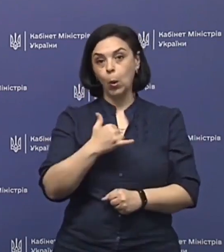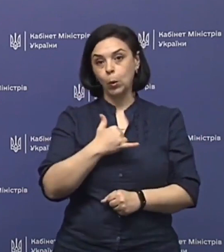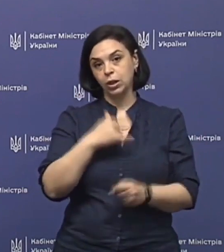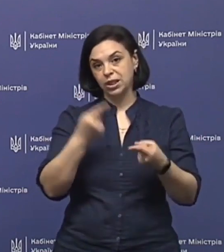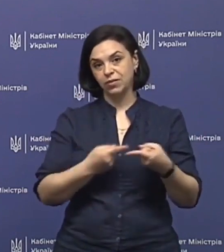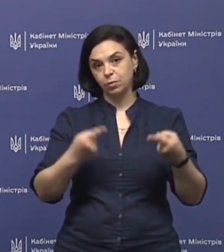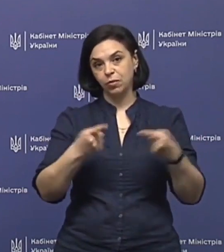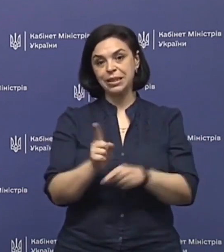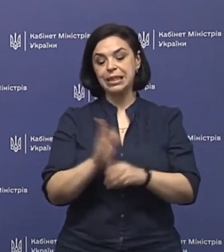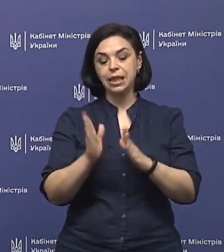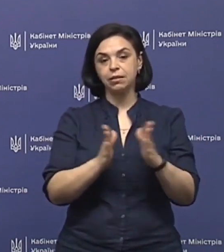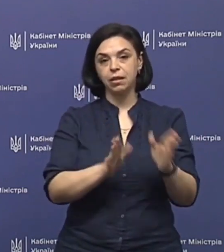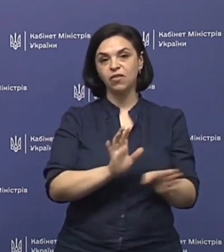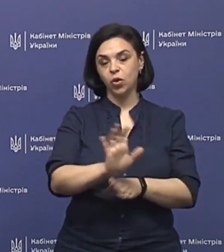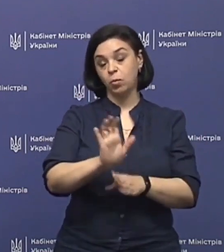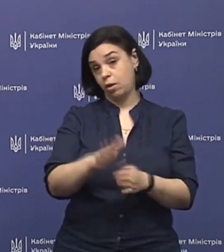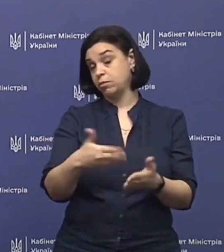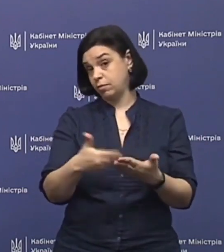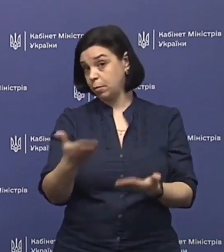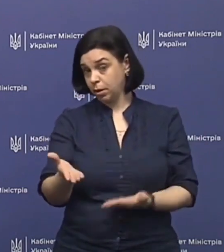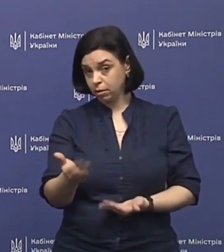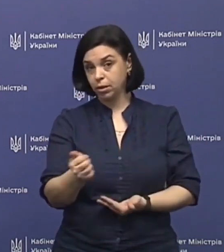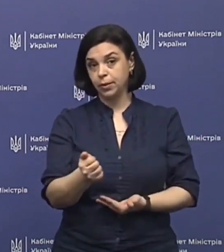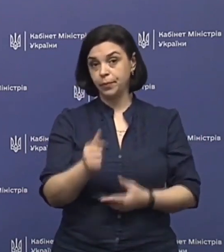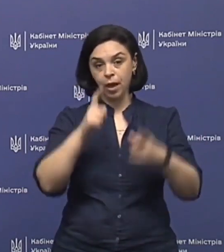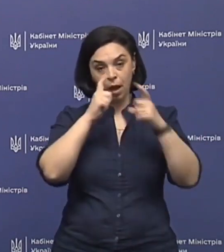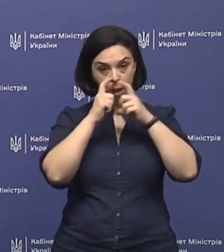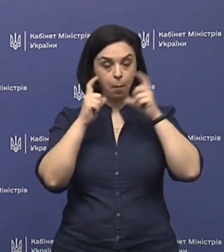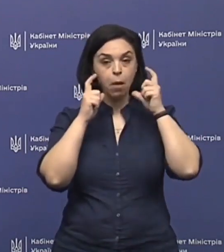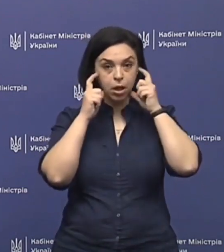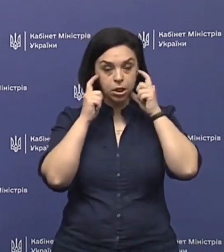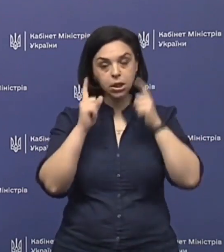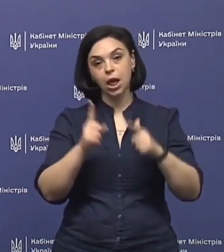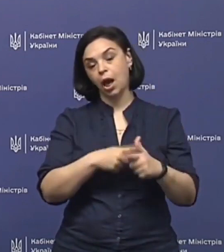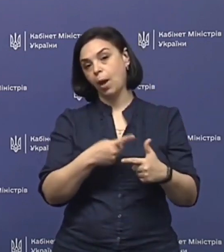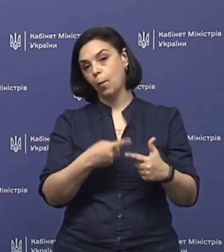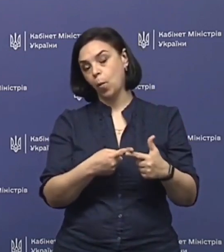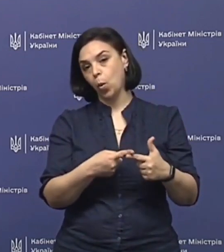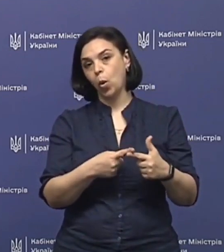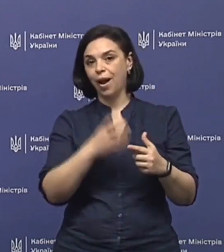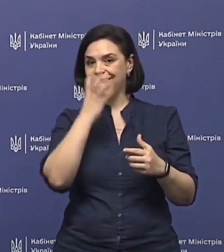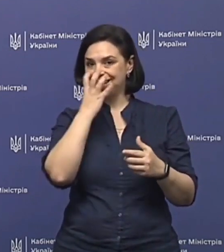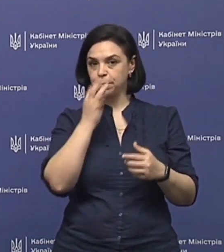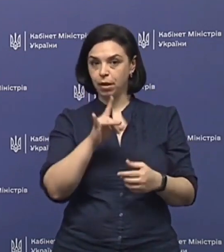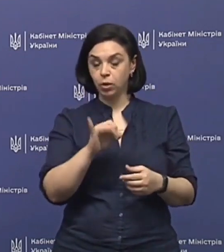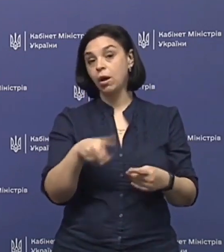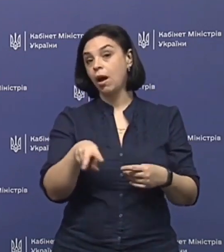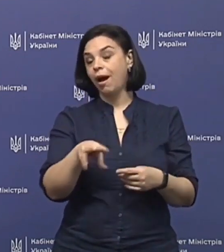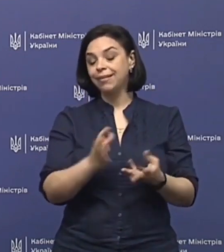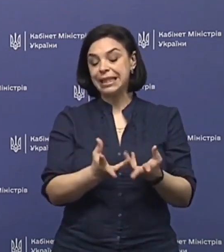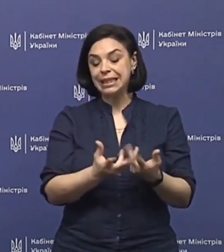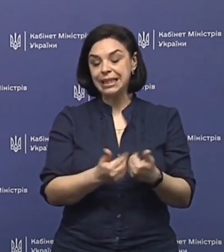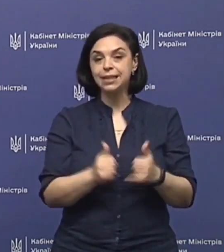відповідних стандартів виробляються, наприклад, маски або респиратори, але